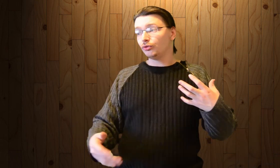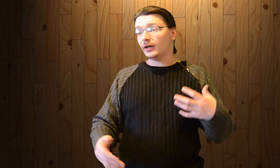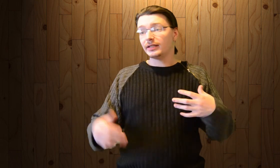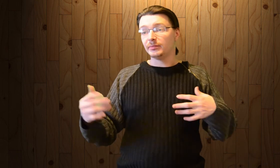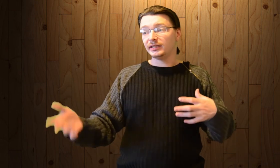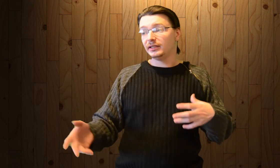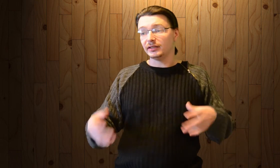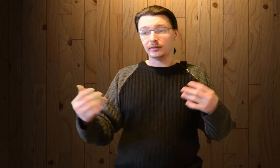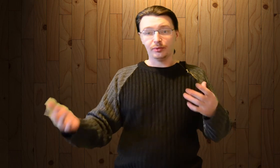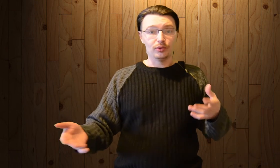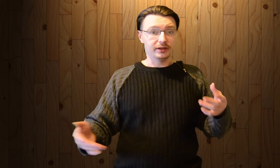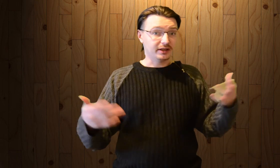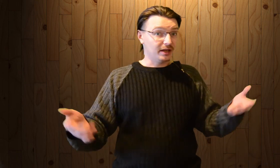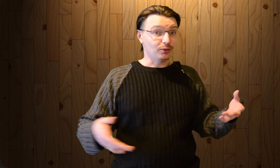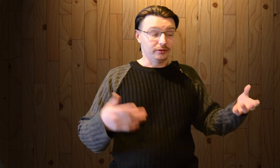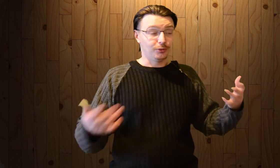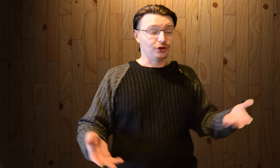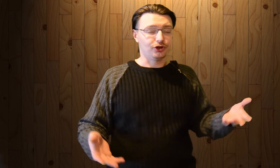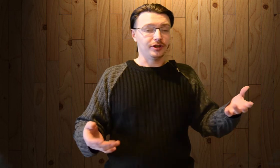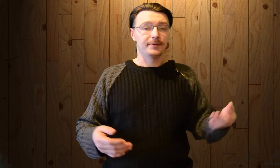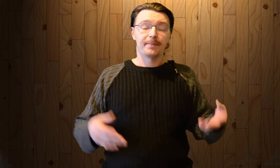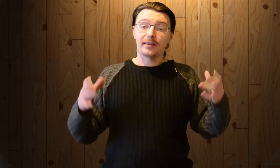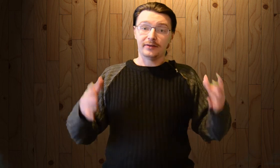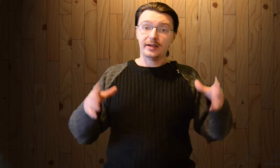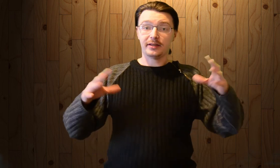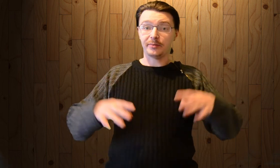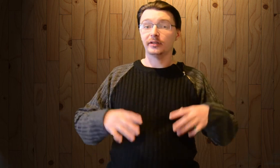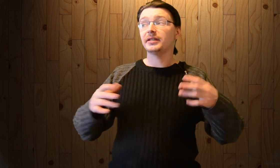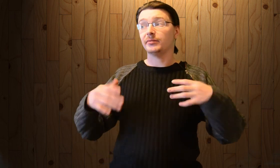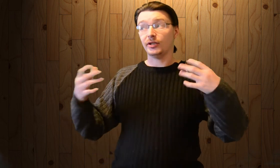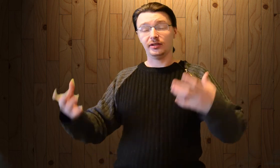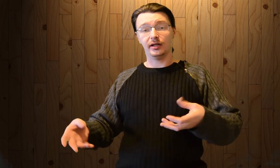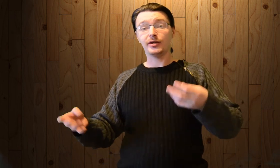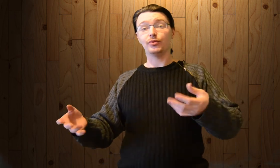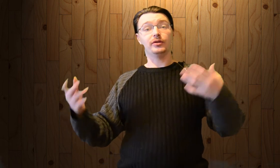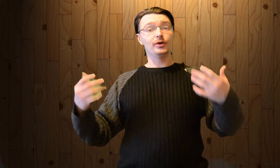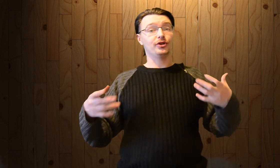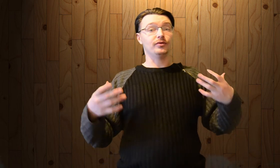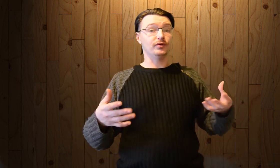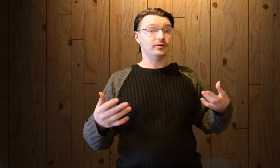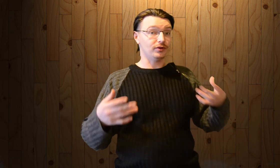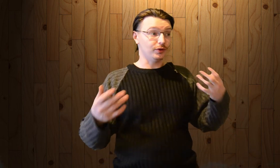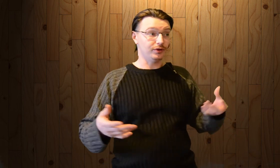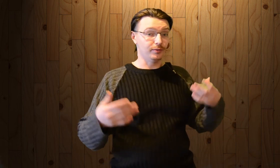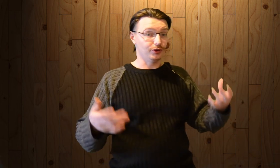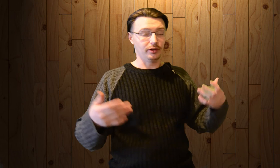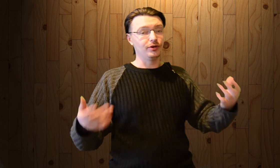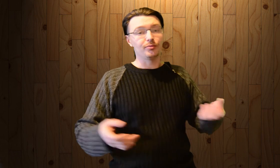чувак не матерись, это плохо на камеру, это вообще жесть. Да, я с этим согласен, я стараюсь. В сегодняшнем видео у